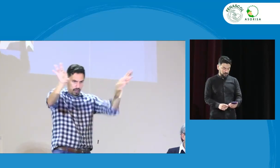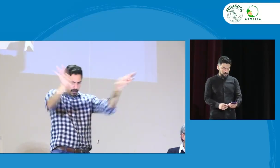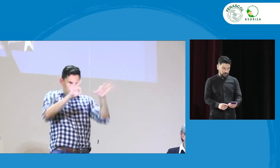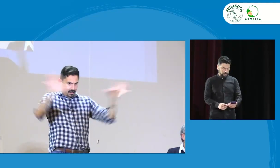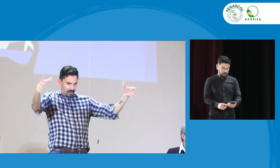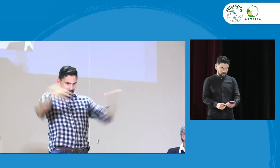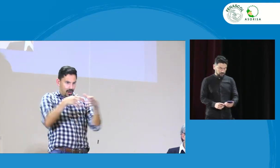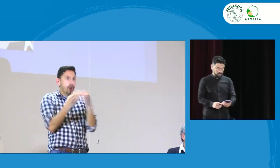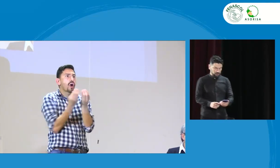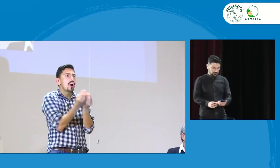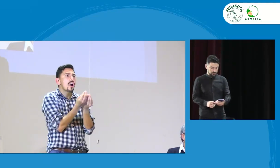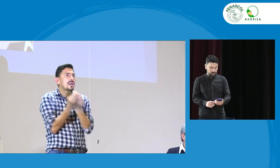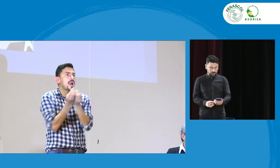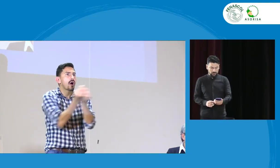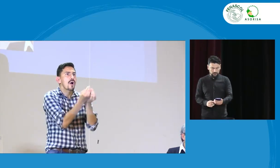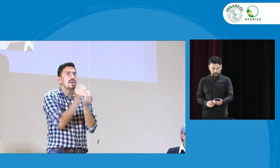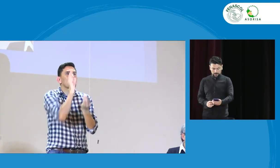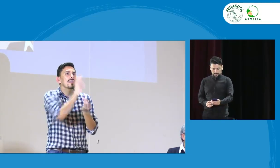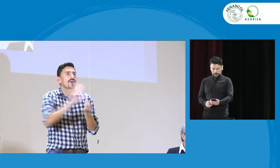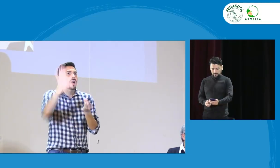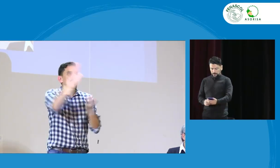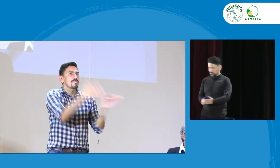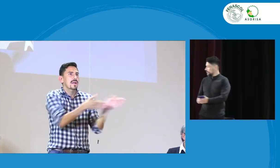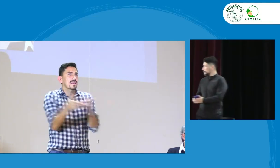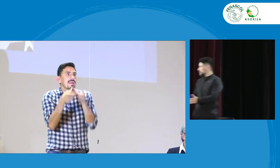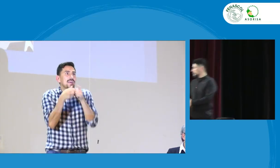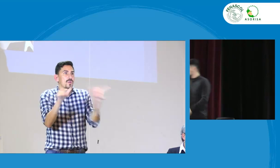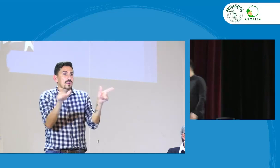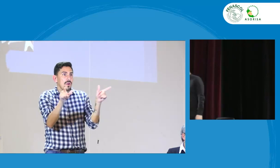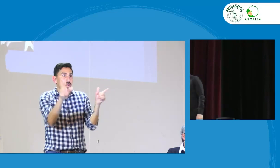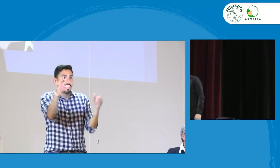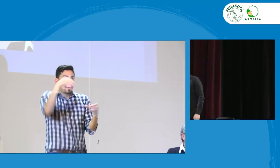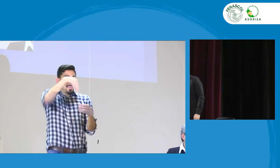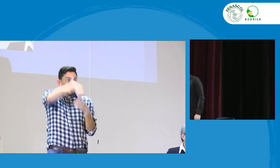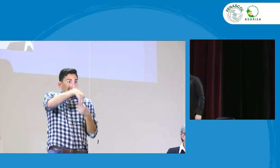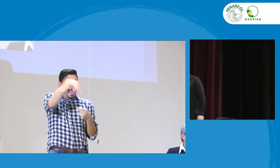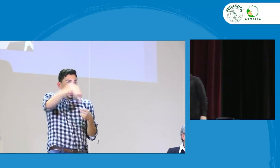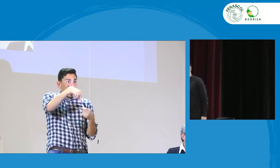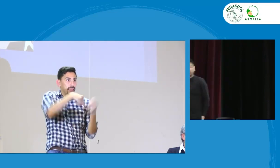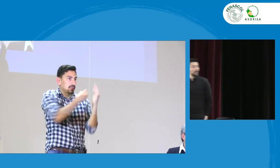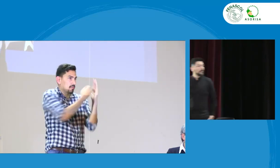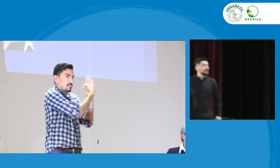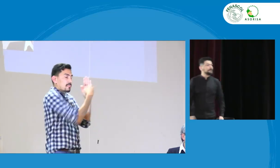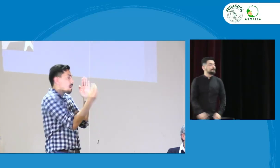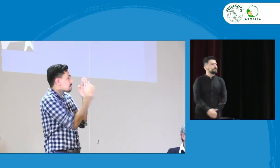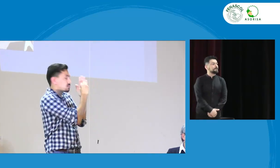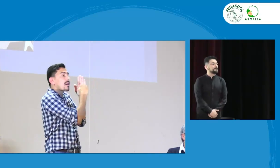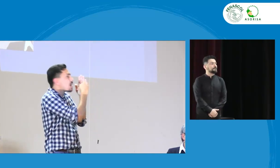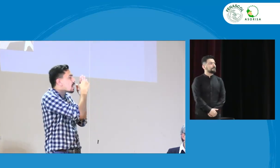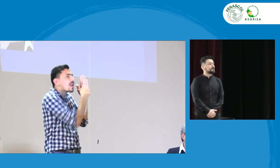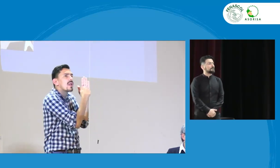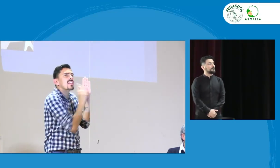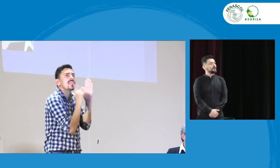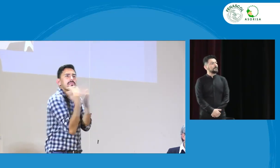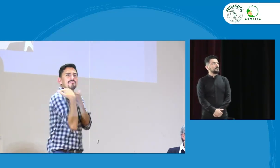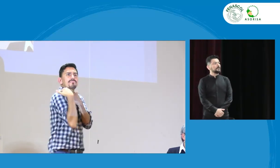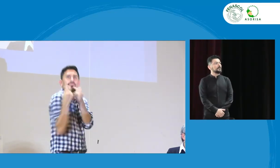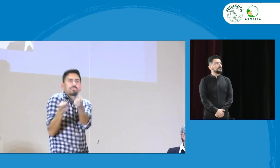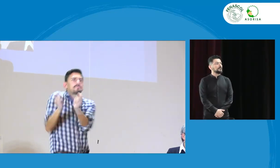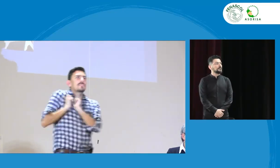tema del Consejo Nacional de Planeación Lingüística, error de interpretación. Entonces,